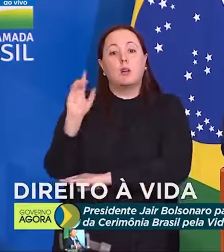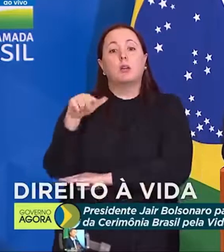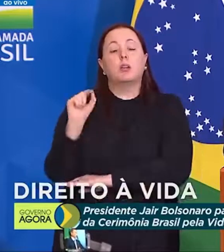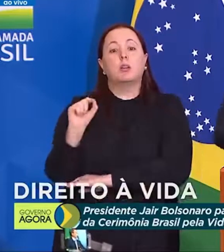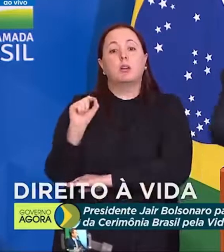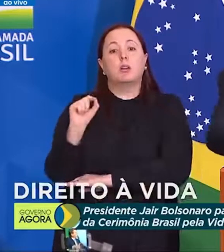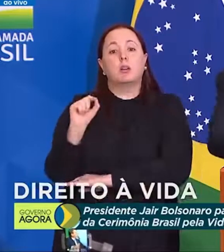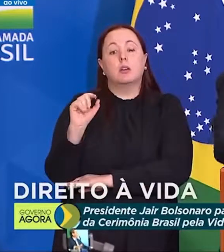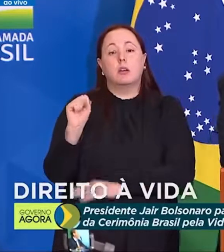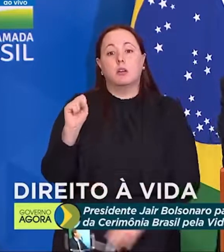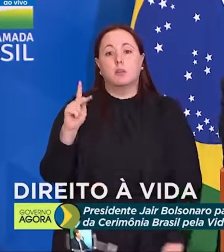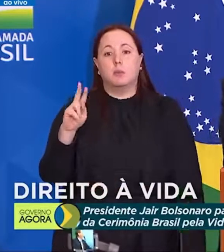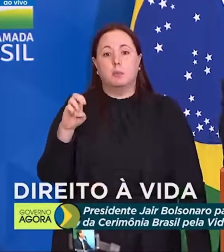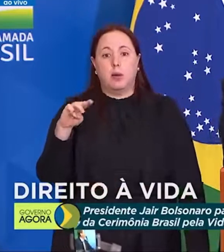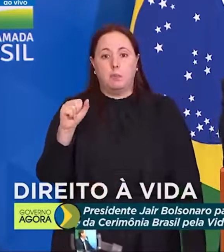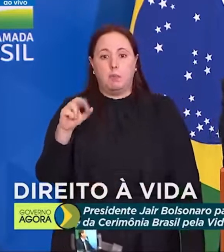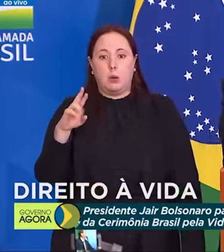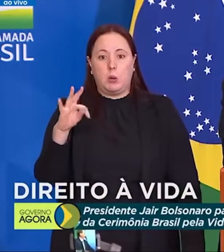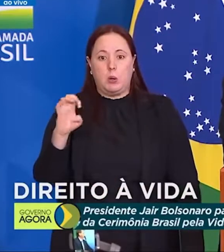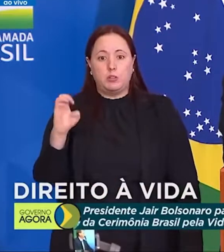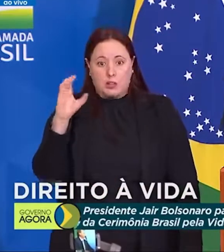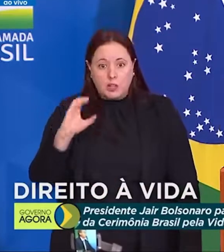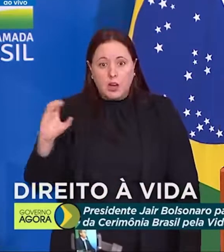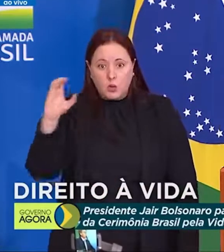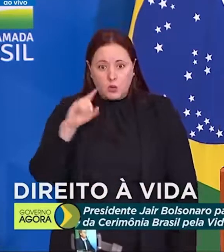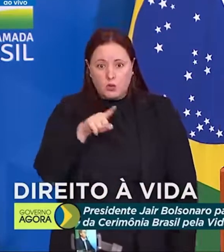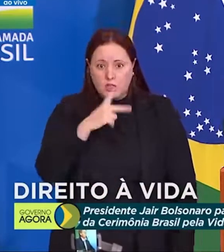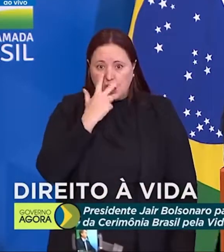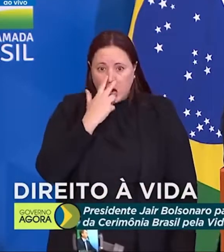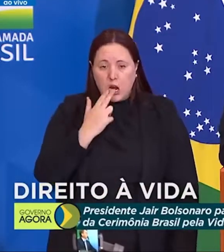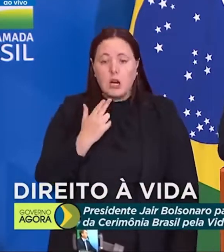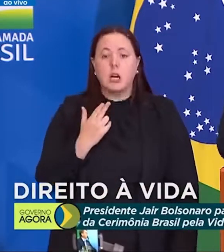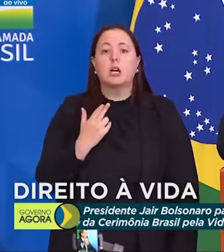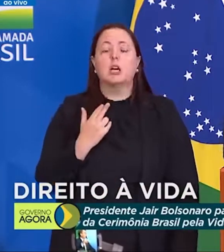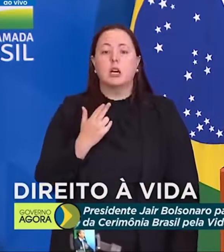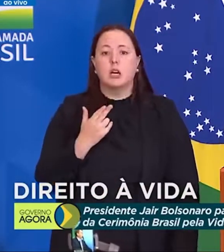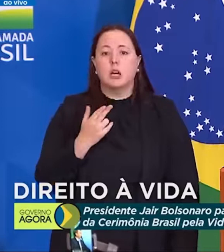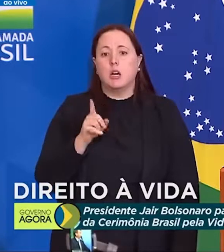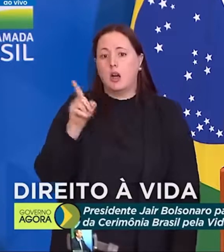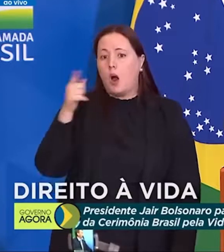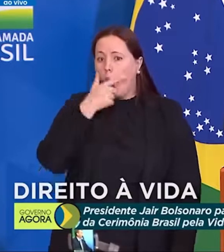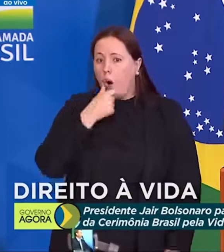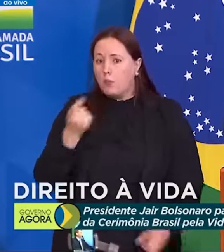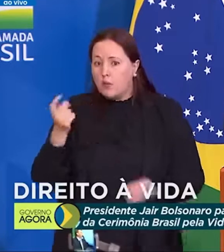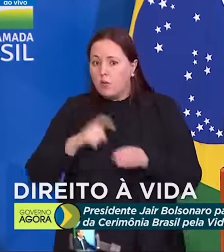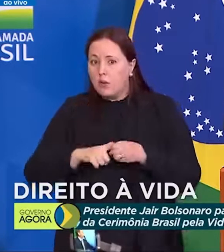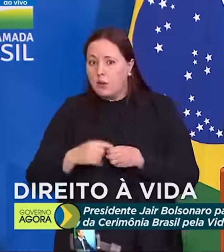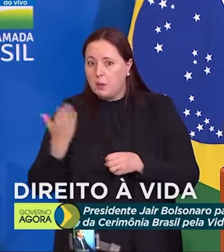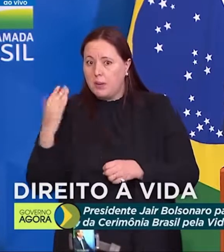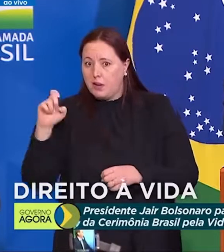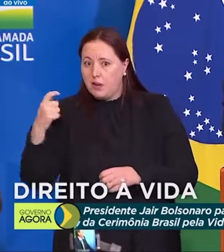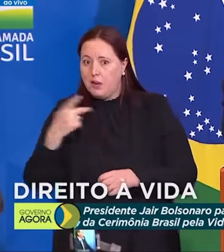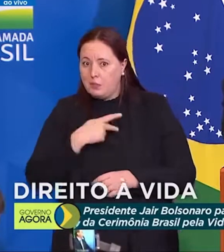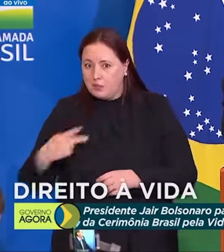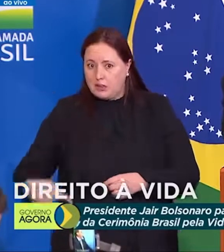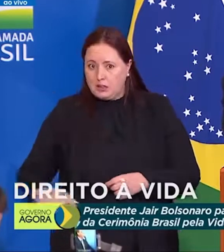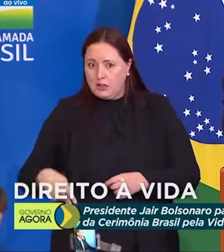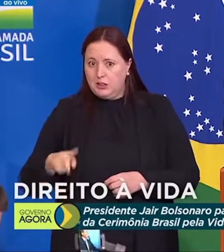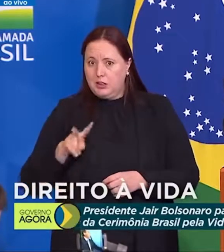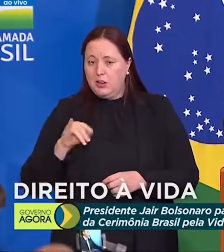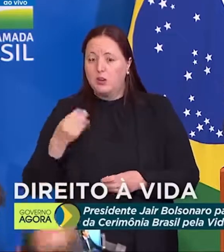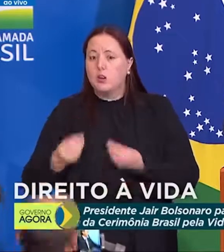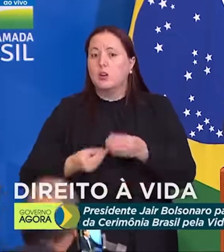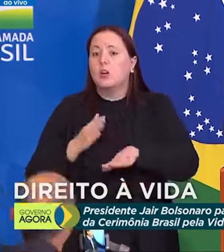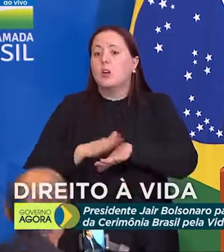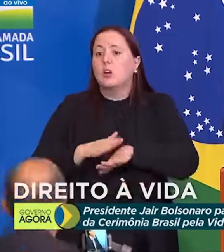a Suprema Corte colombiana. Vocês acham que aquele cara voltando, botando o advogado do PT, Láuzanini, e